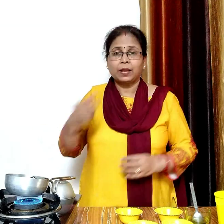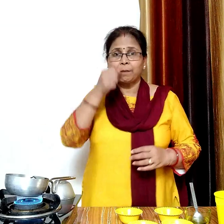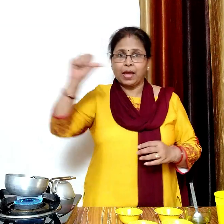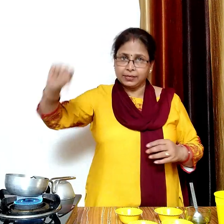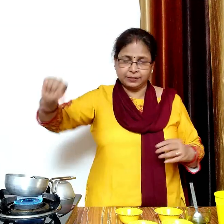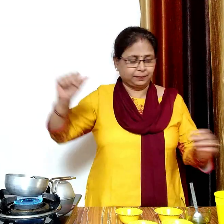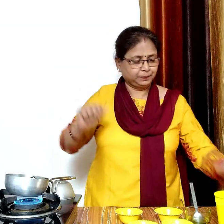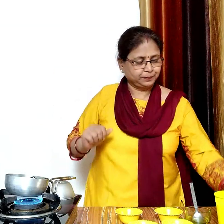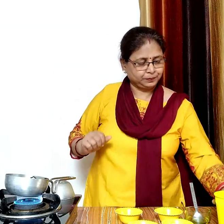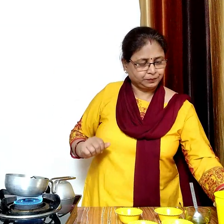अब इसमें पानी